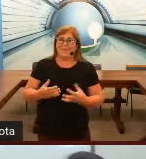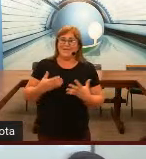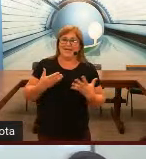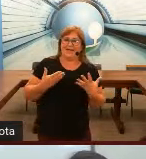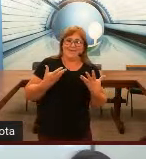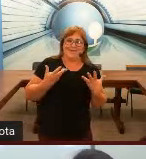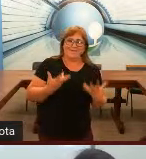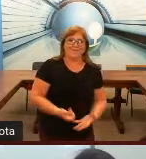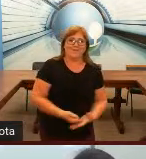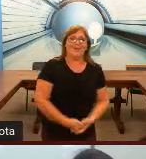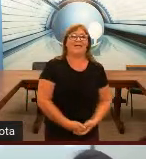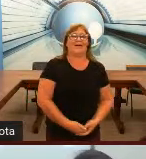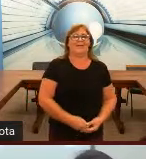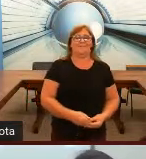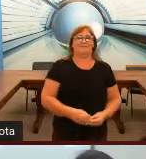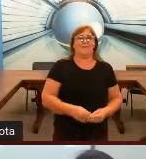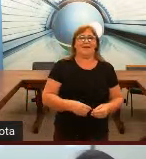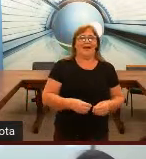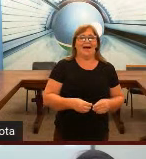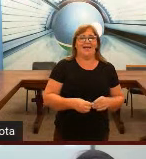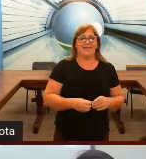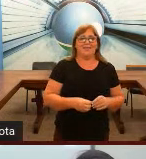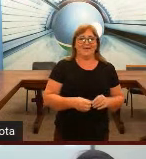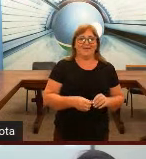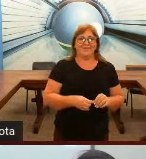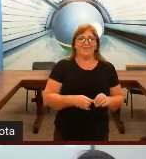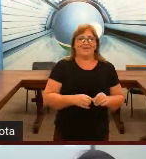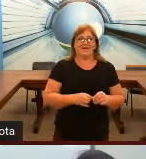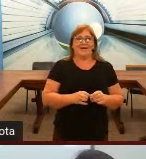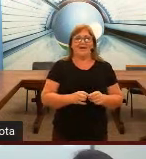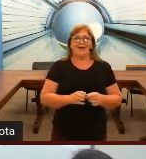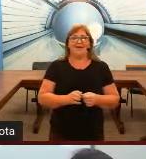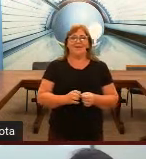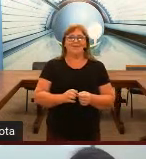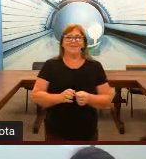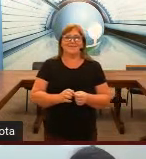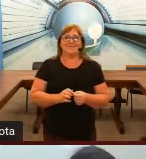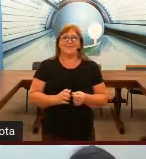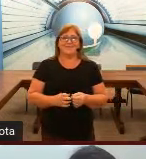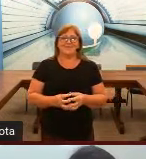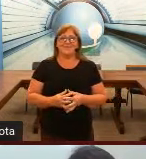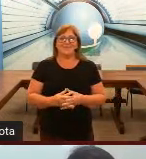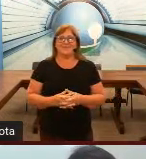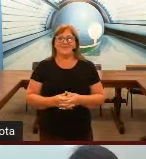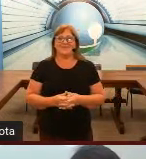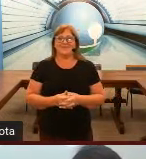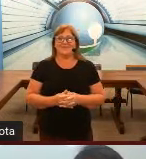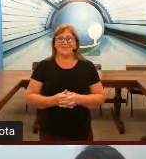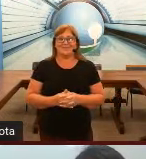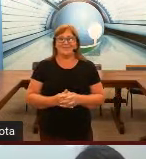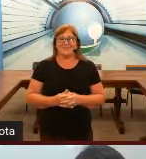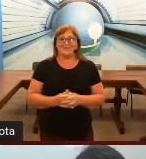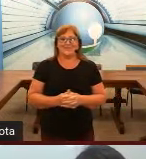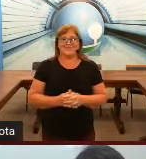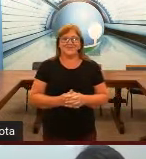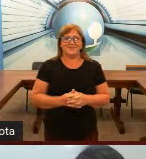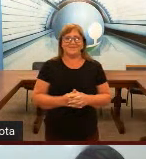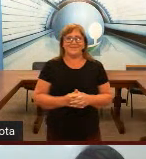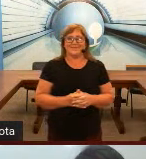Pois é, Juliana. A Libra... Opa, peraí, Ilse. Vamos deixar com a miquete para as pessoas que estão